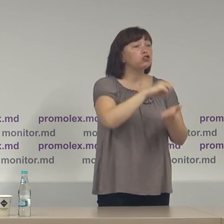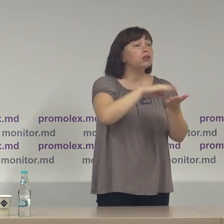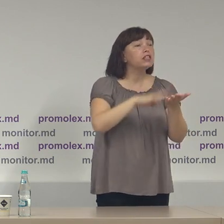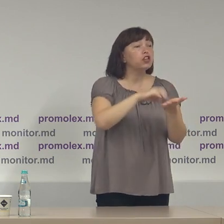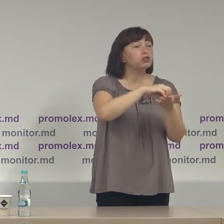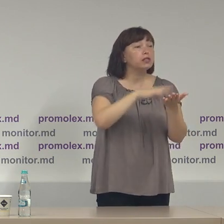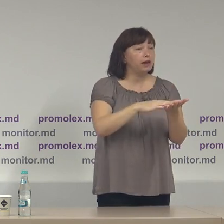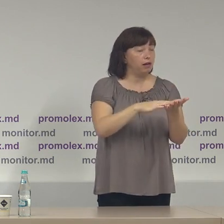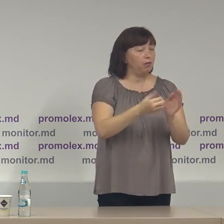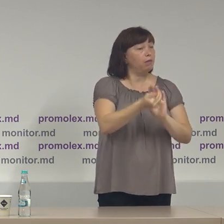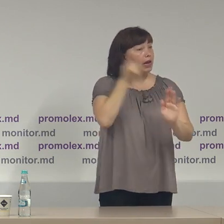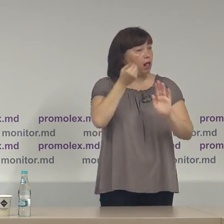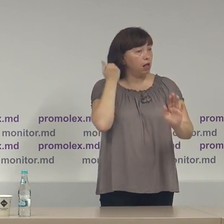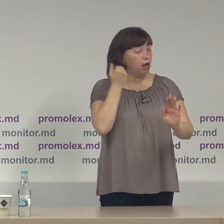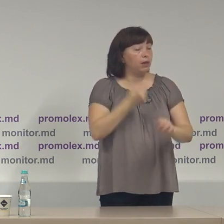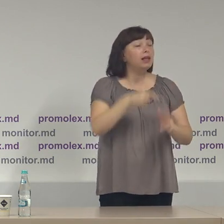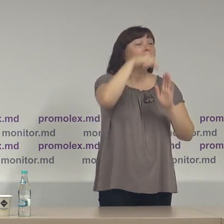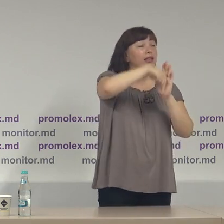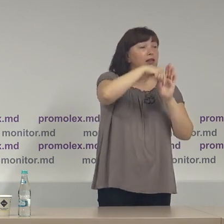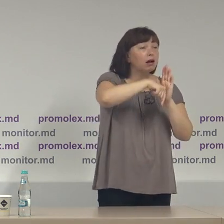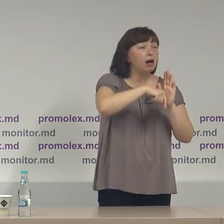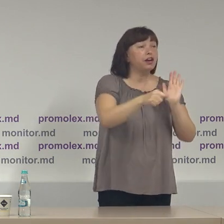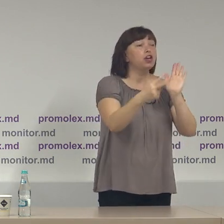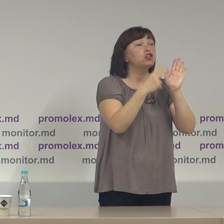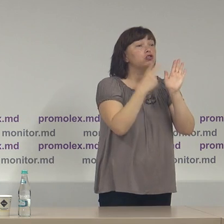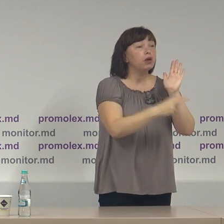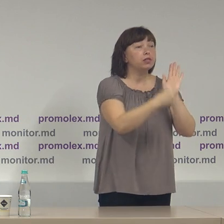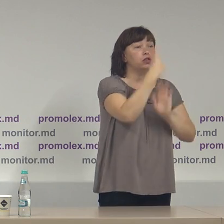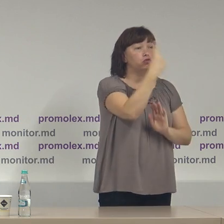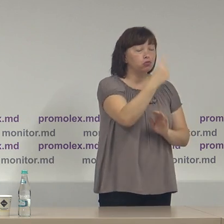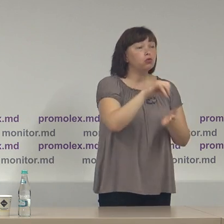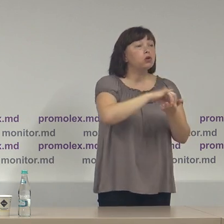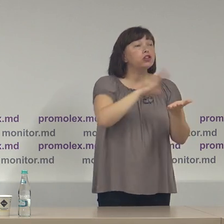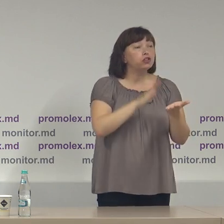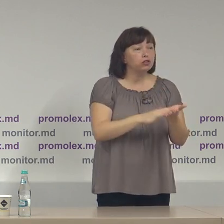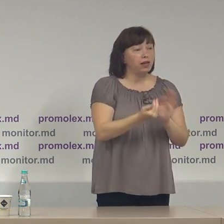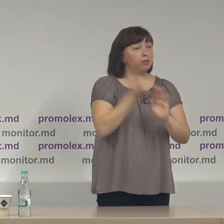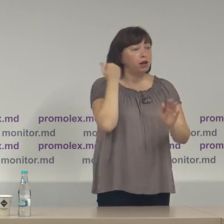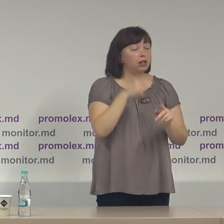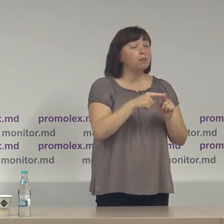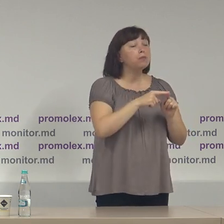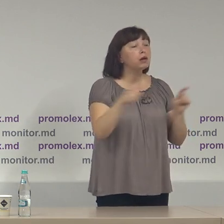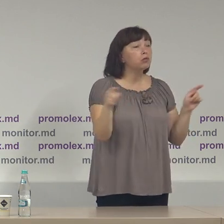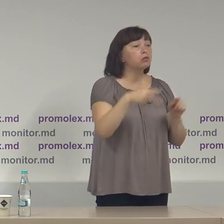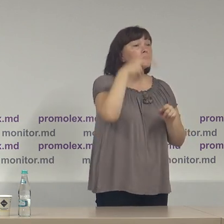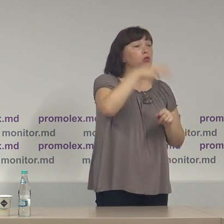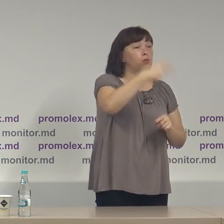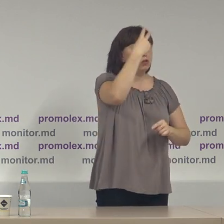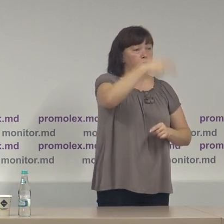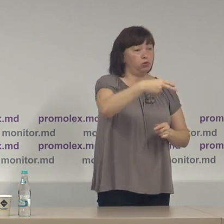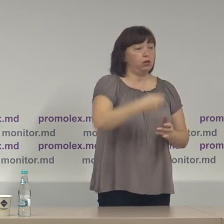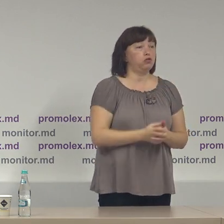prealabele dintre care 71 înregistrări prealabele pe parcursul anului 2020.